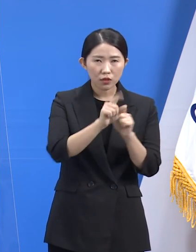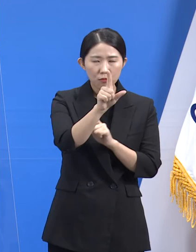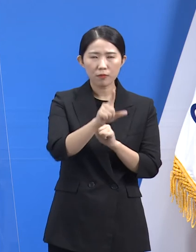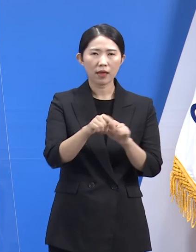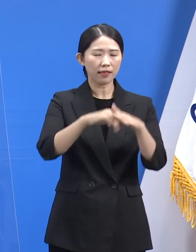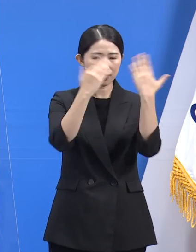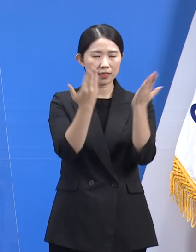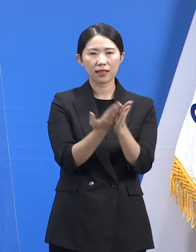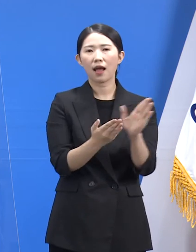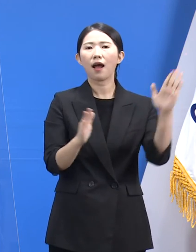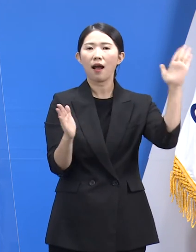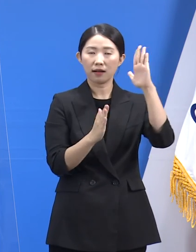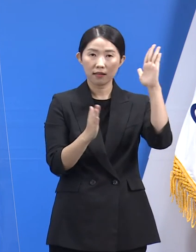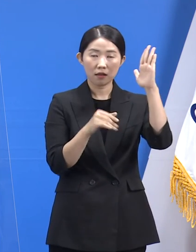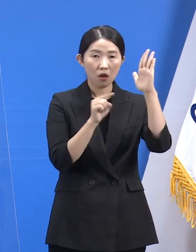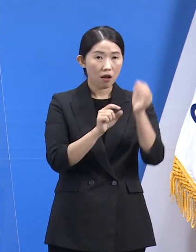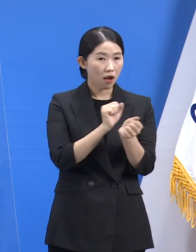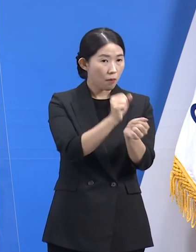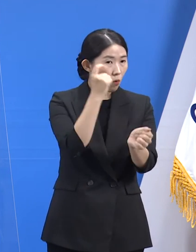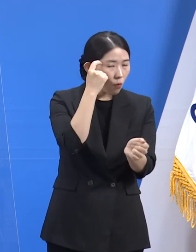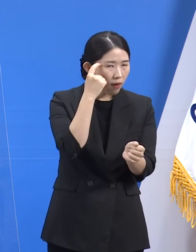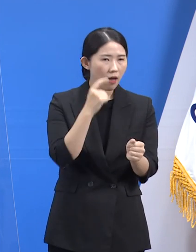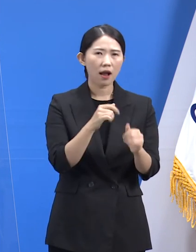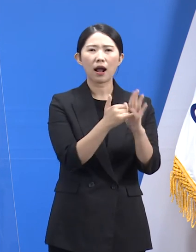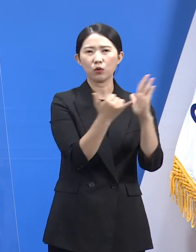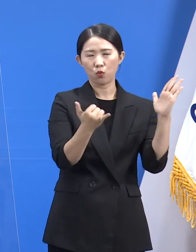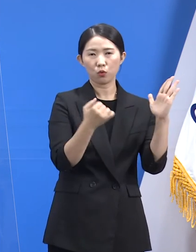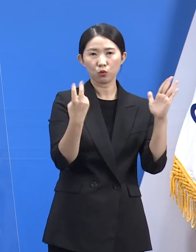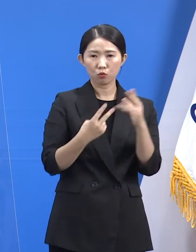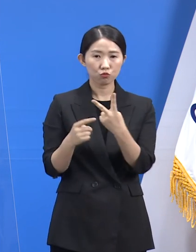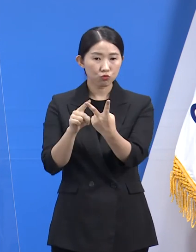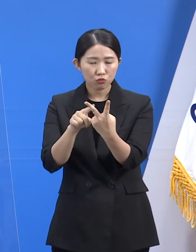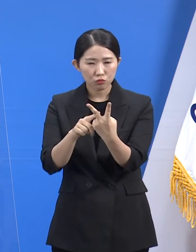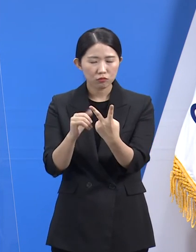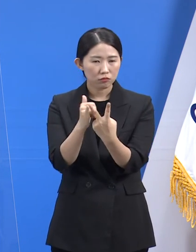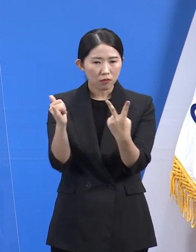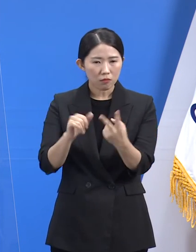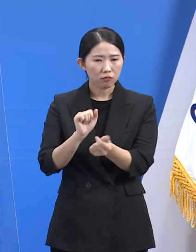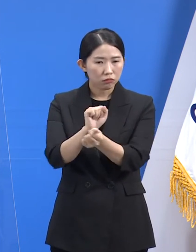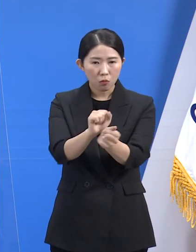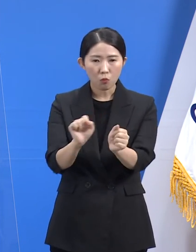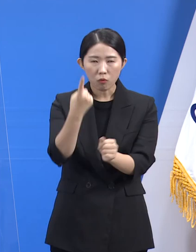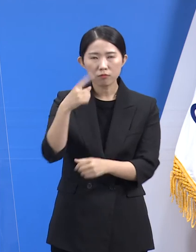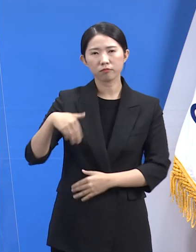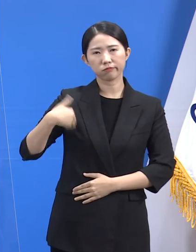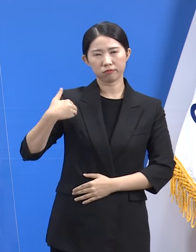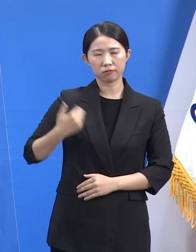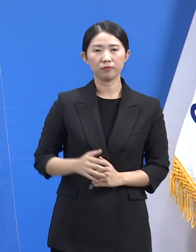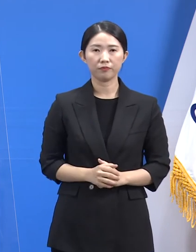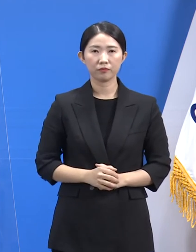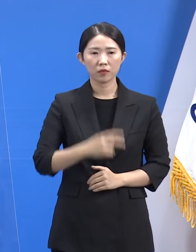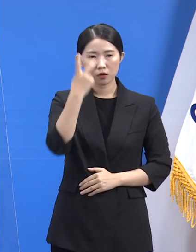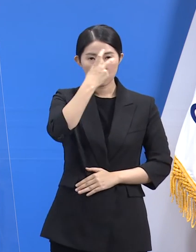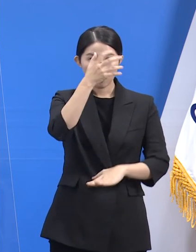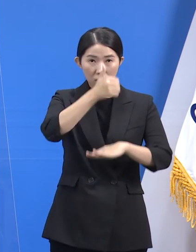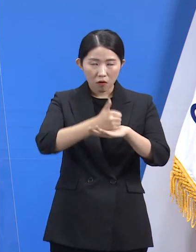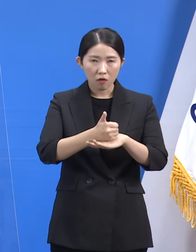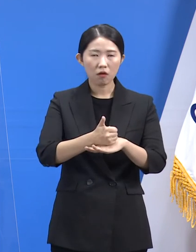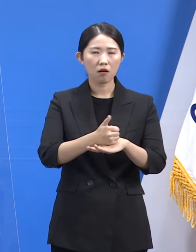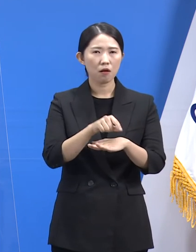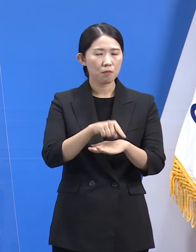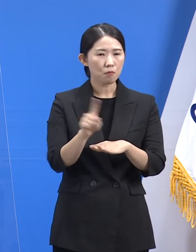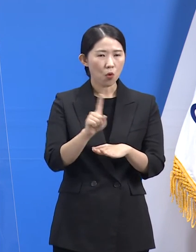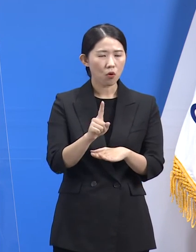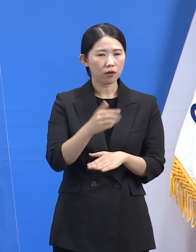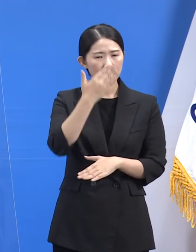3명은 가족으로부터 감염되었고 2명은 감염 경로 미상으로 확인되었습니다. 역학조사 결과 정상 발행 이후